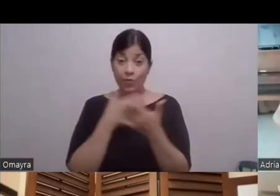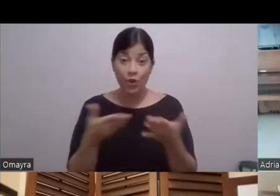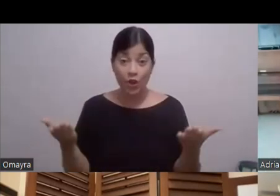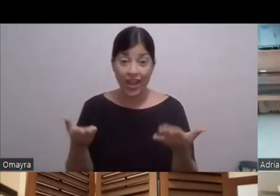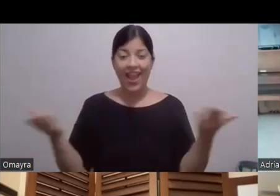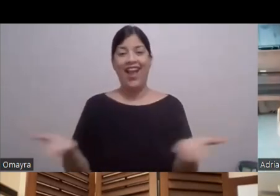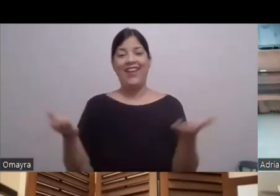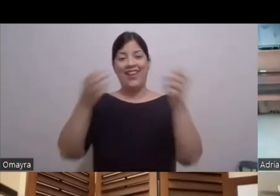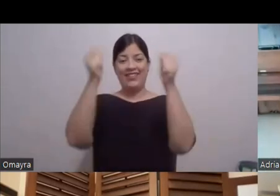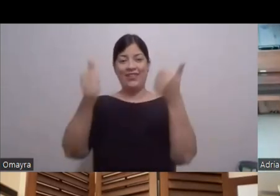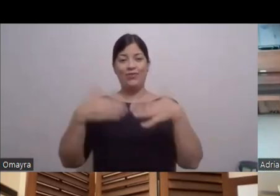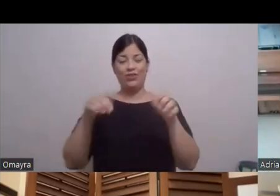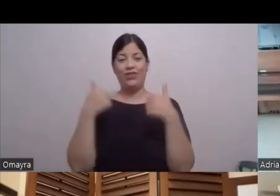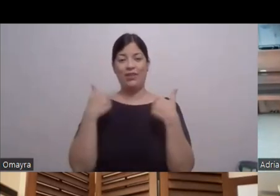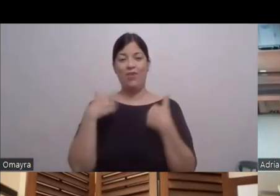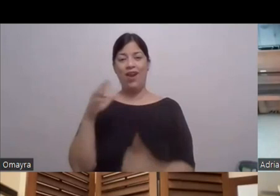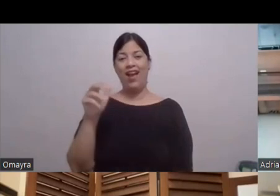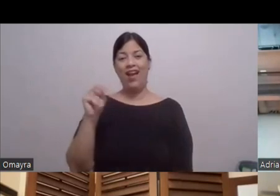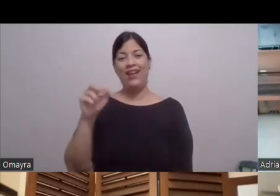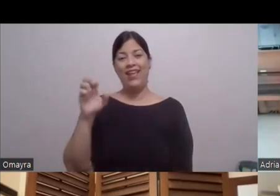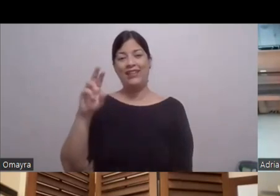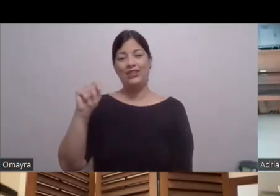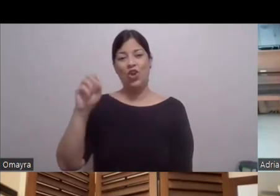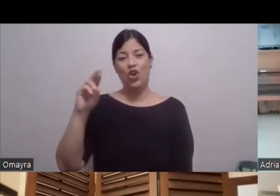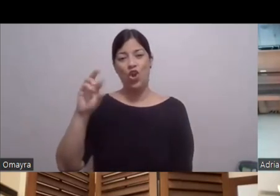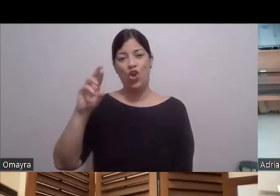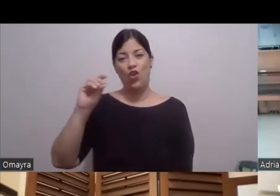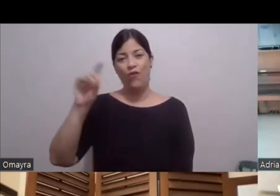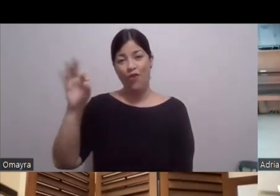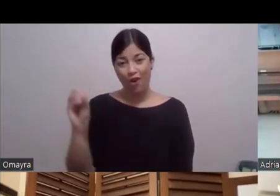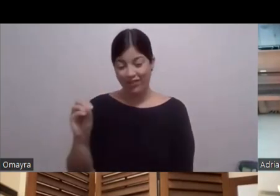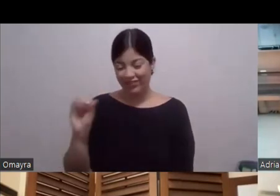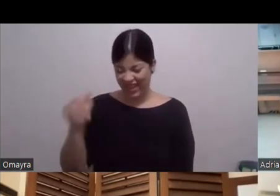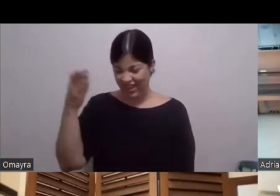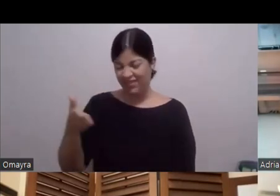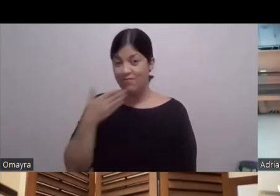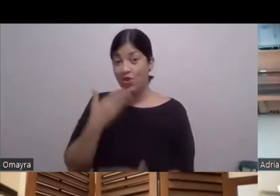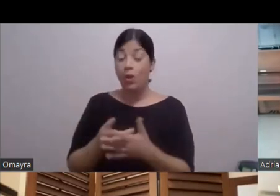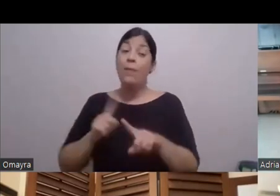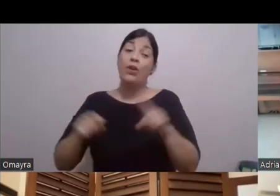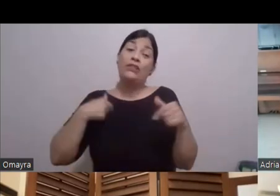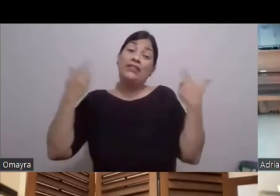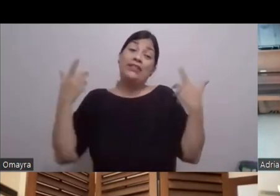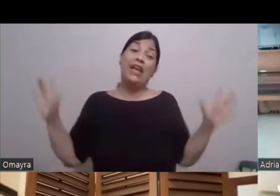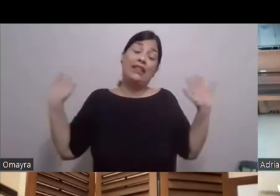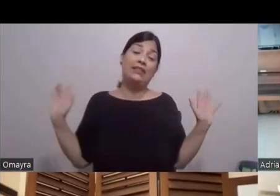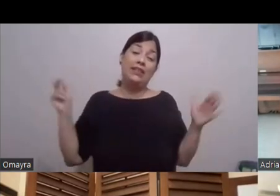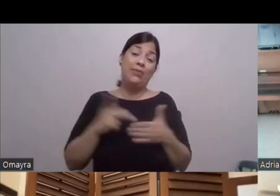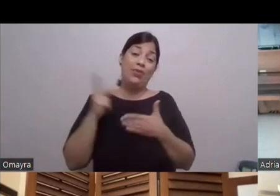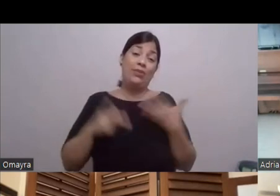a Néstor Rodolfo Y ese de los buenos de verdad Punto He dicho Y mira Nos tenemos que ir ya Nos tenemos que ir ya Vamos a repetir Que era